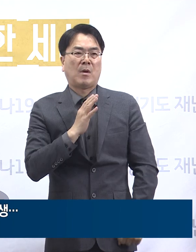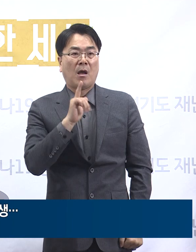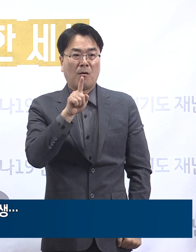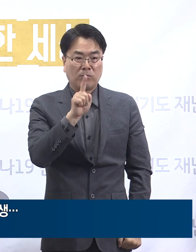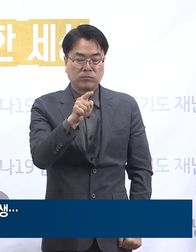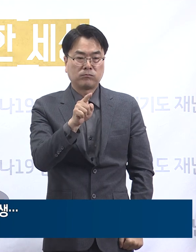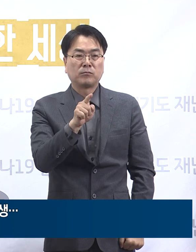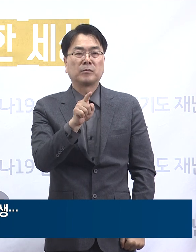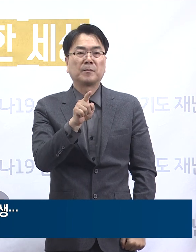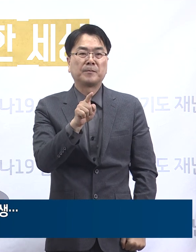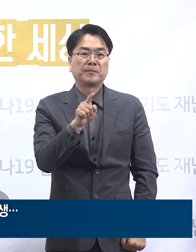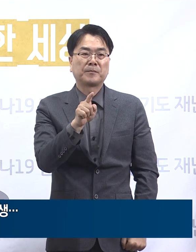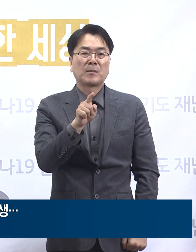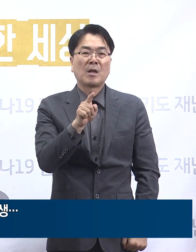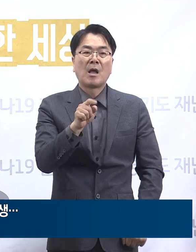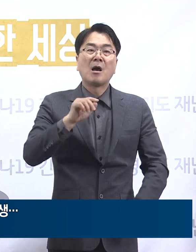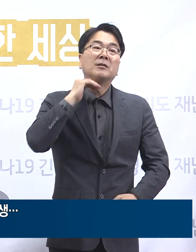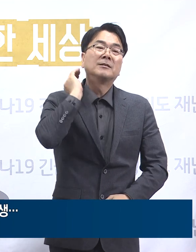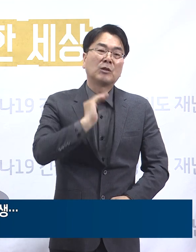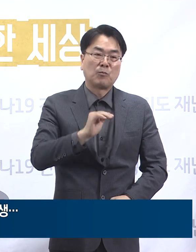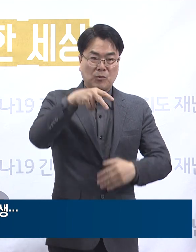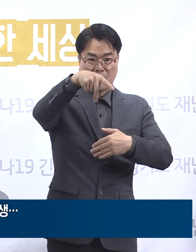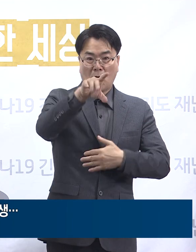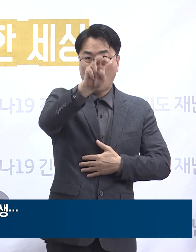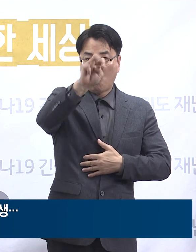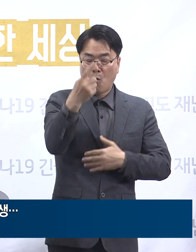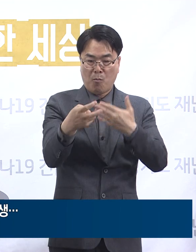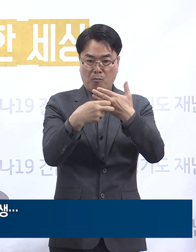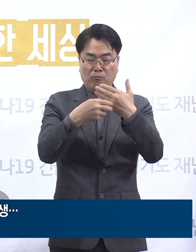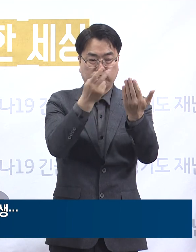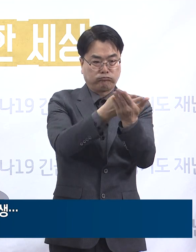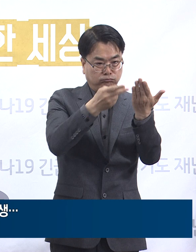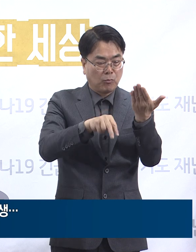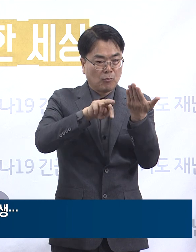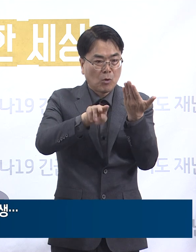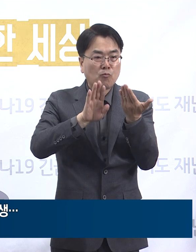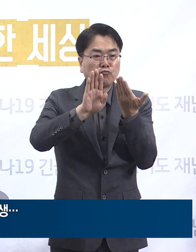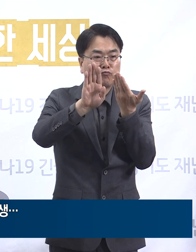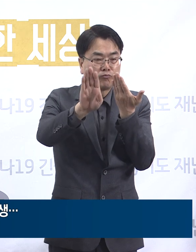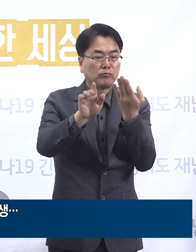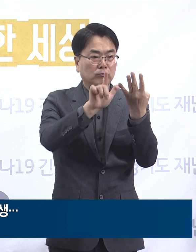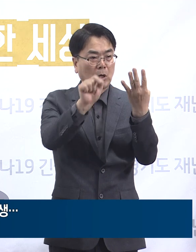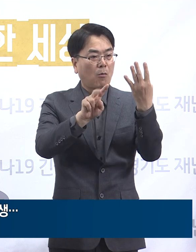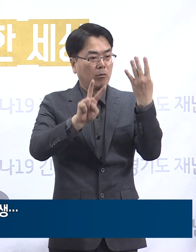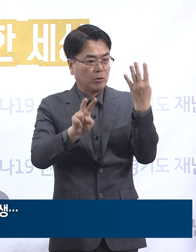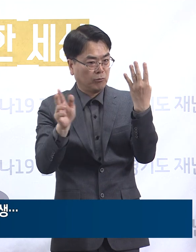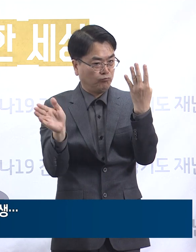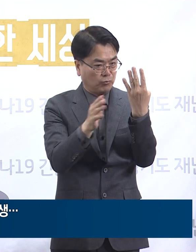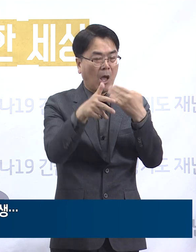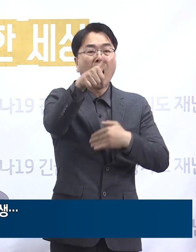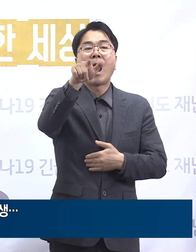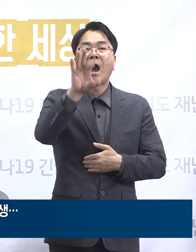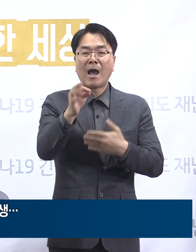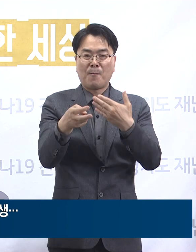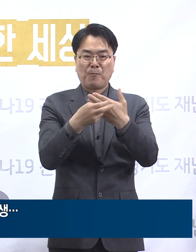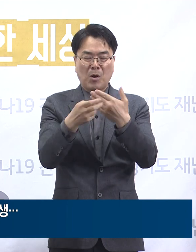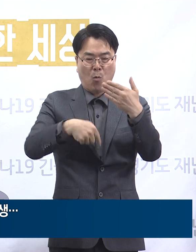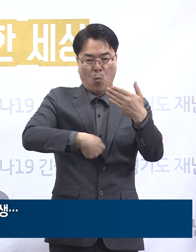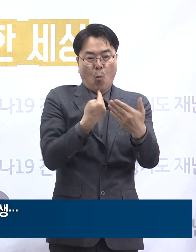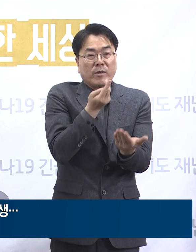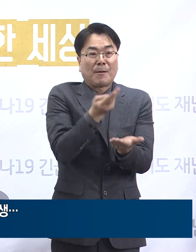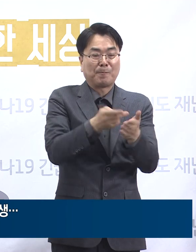31일까지 의정부 성무병원에 입원했다 퇴원한 뒤 4월 2일부터 강병원 1인실에 입원